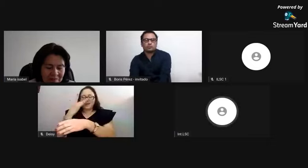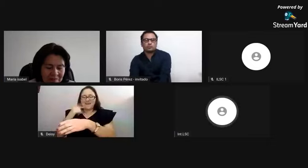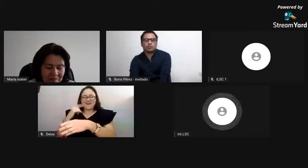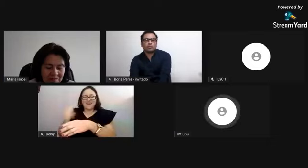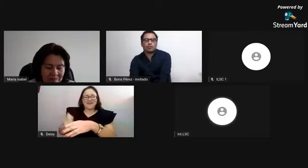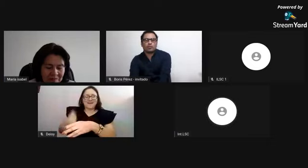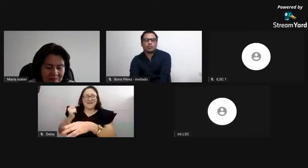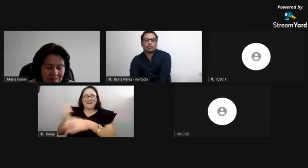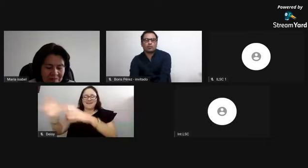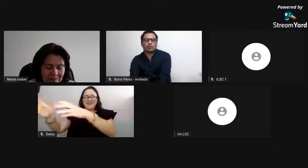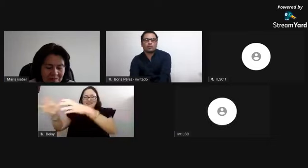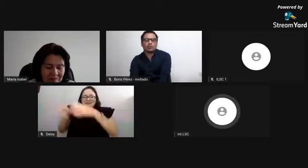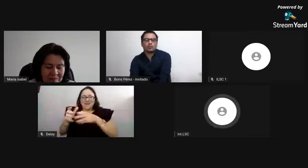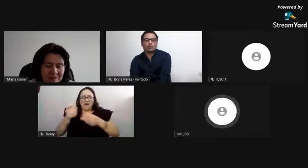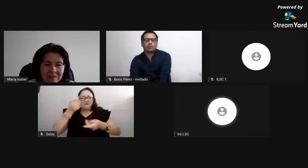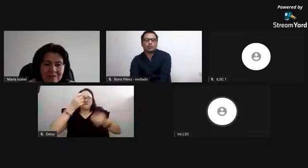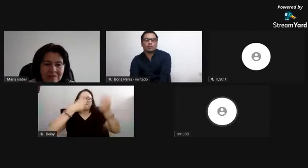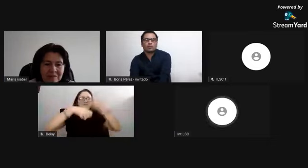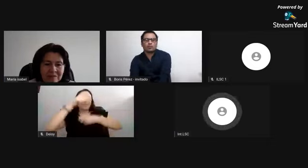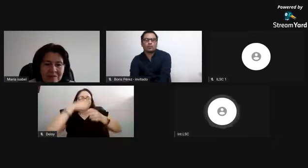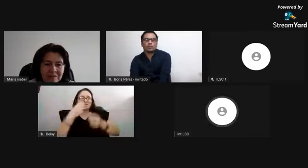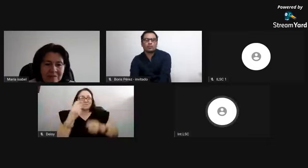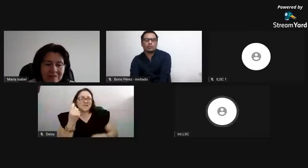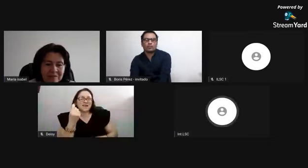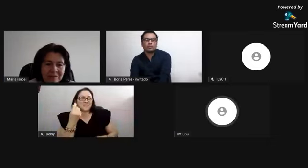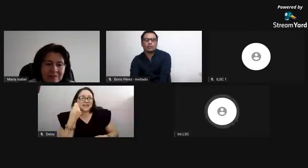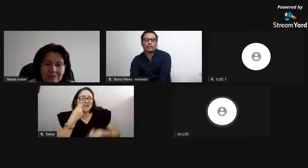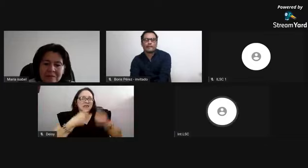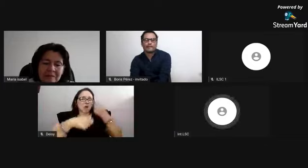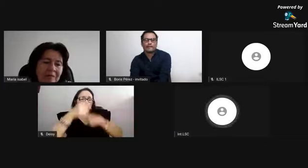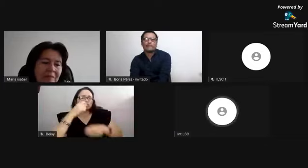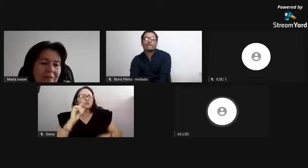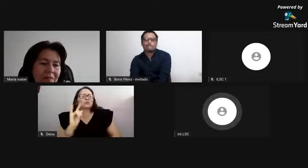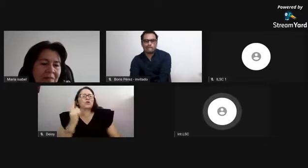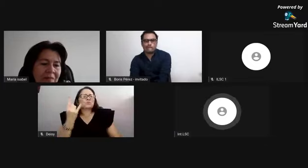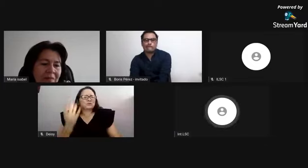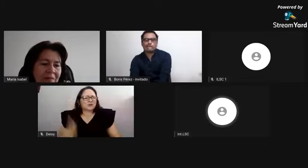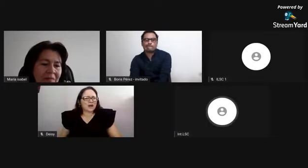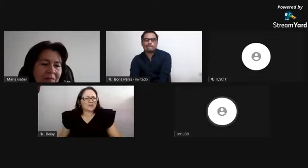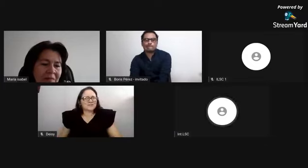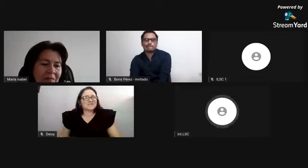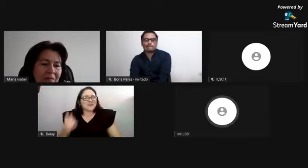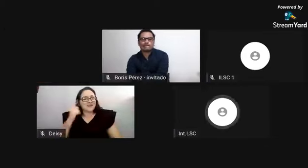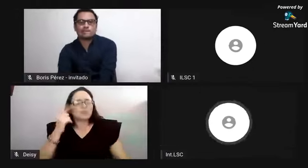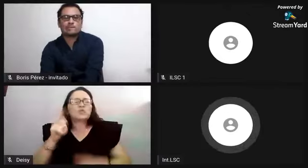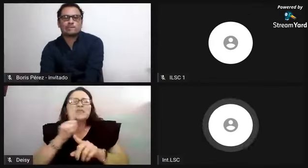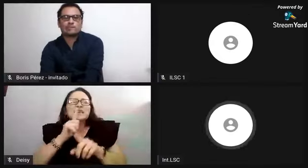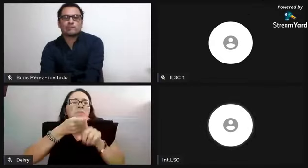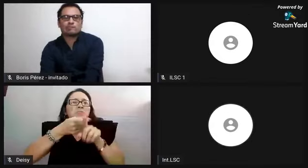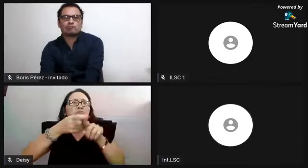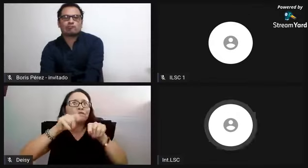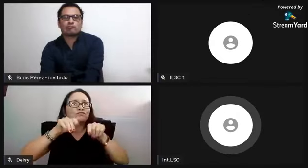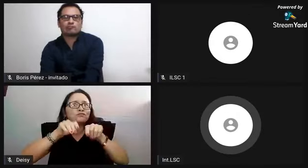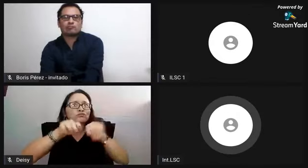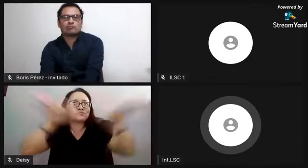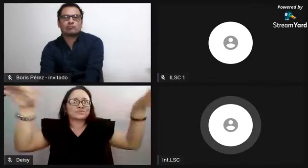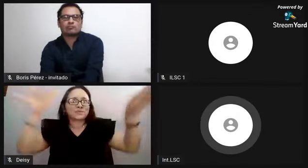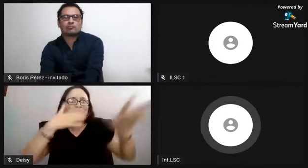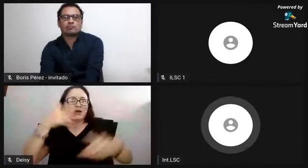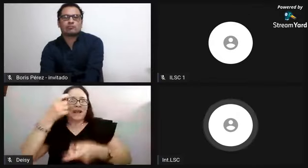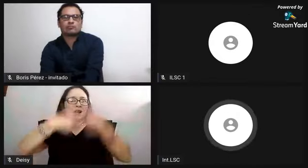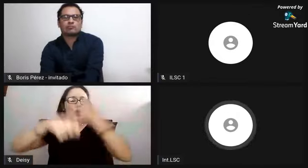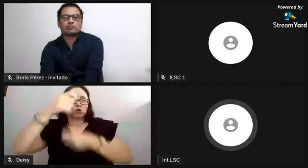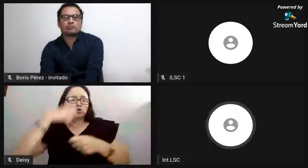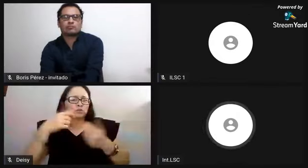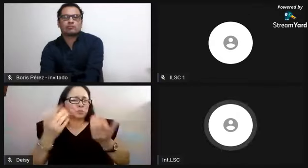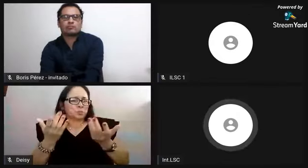Portugal y todos los procesos de venta y comercialización de esclavos. ¿Esa idea